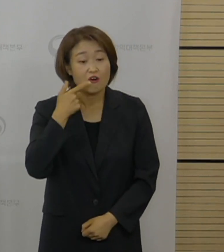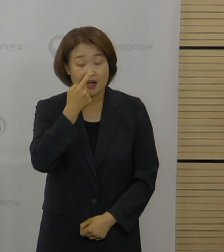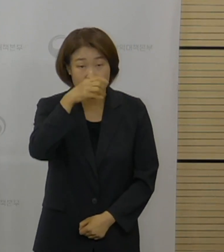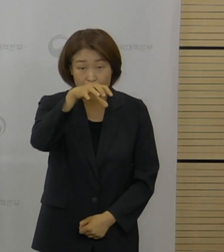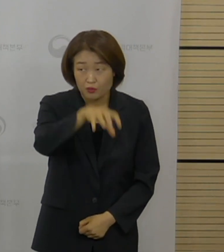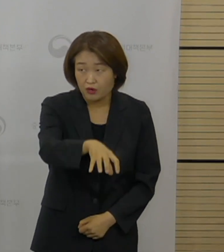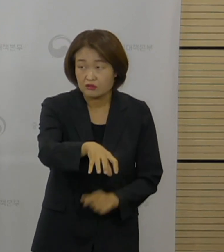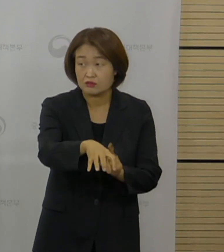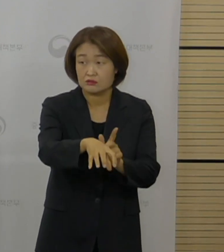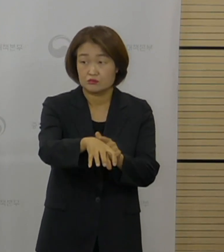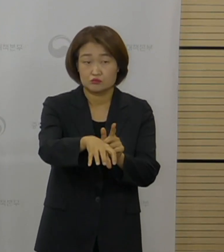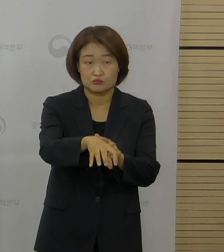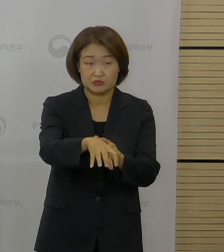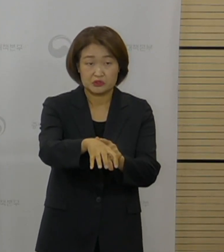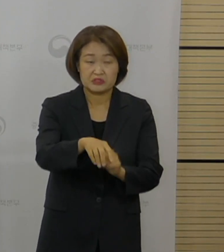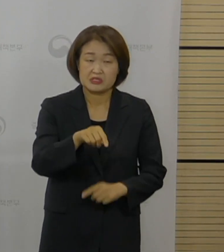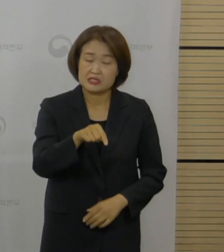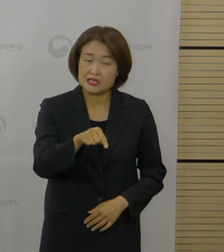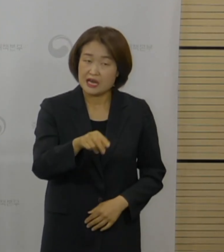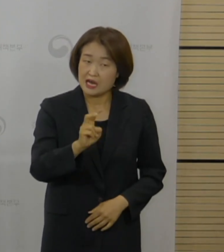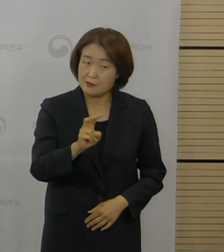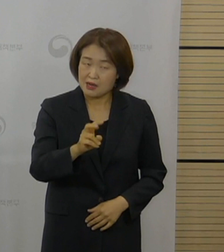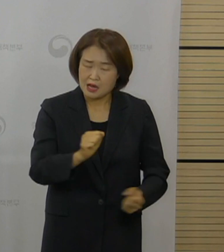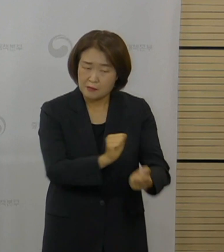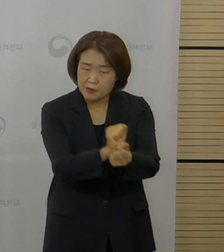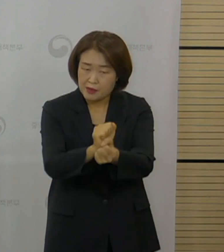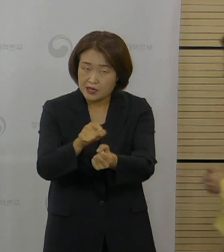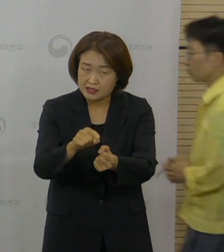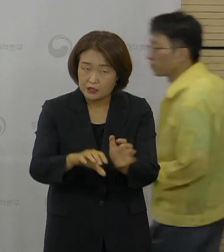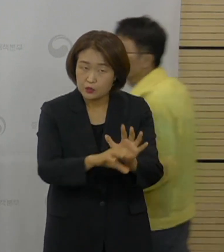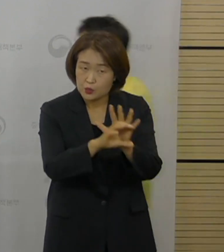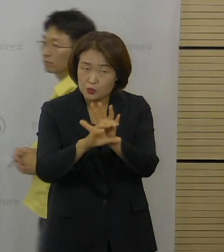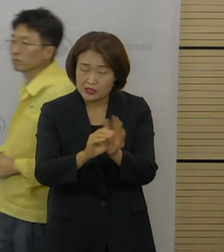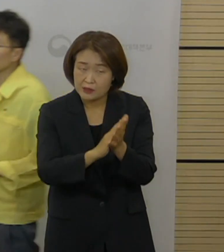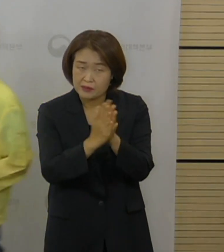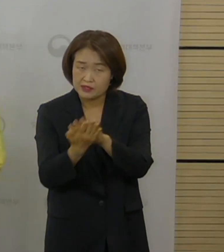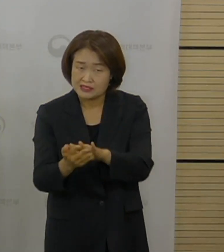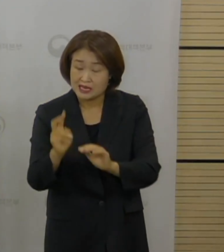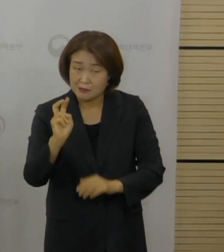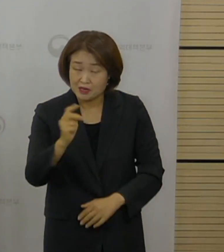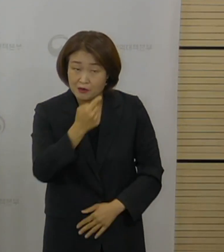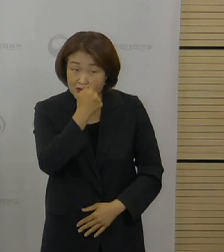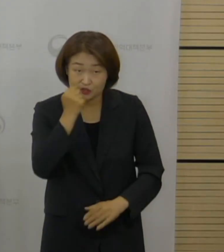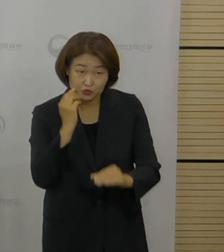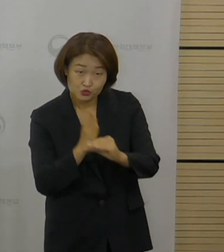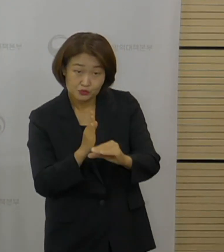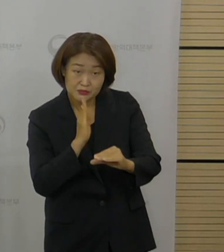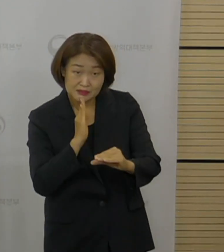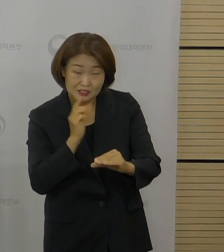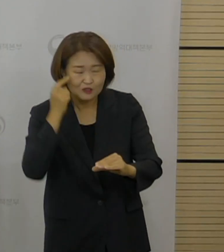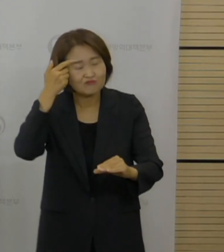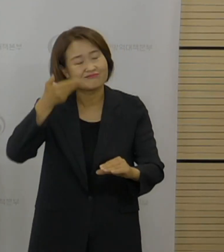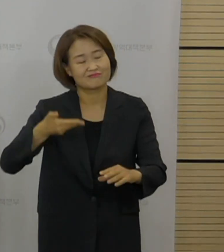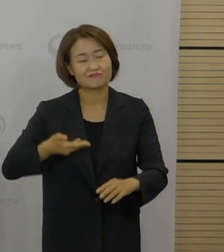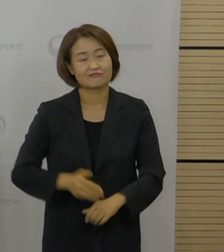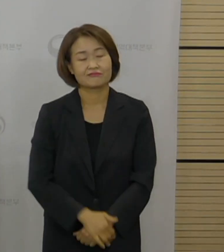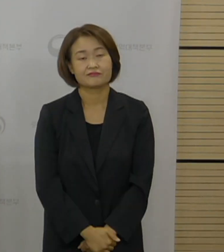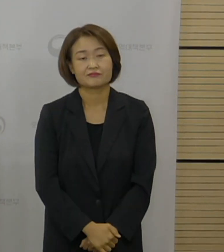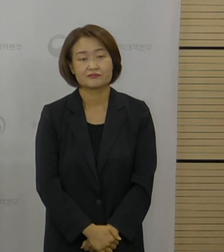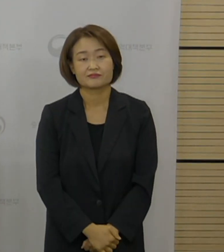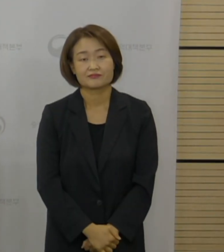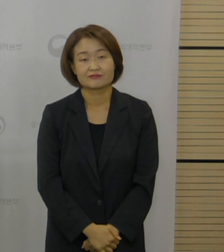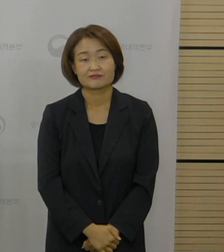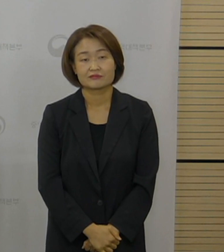관련해서도 변이 바이러스 여부가 확인 중인지 추가 답변이 가능하면 해달라고 했습니다. 네.